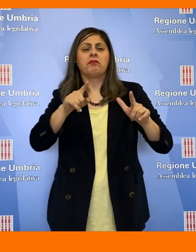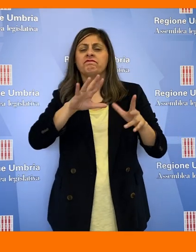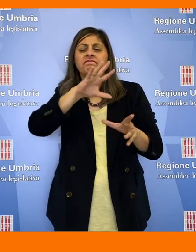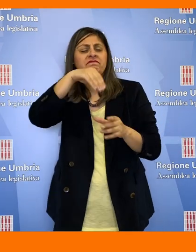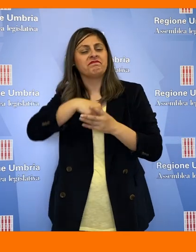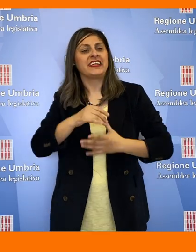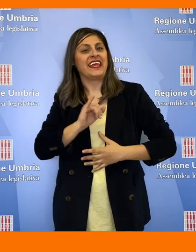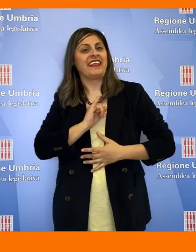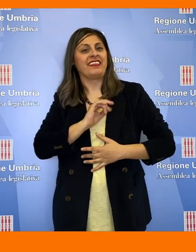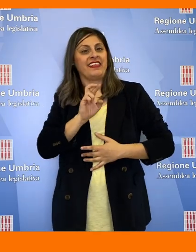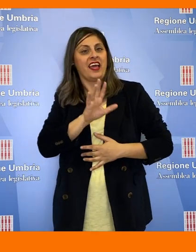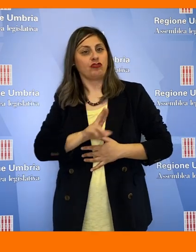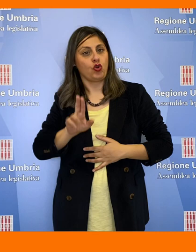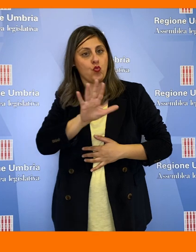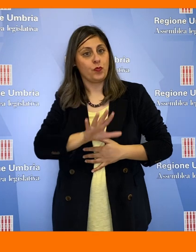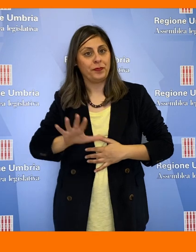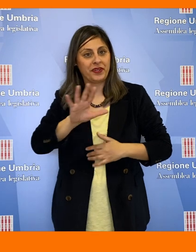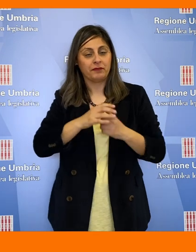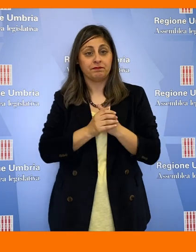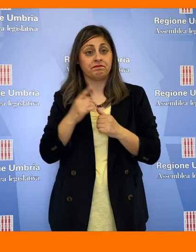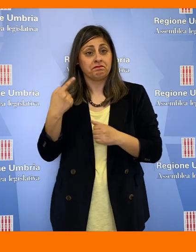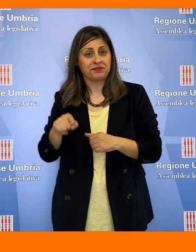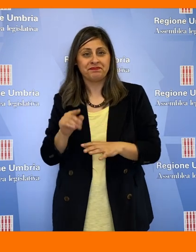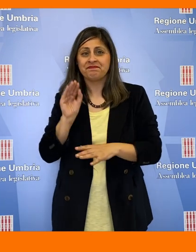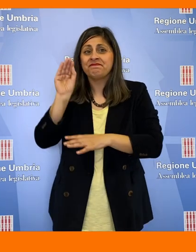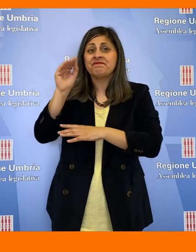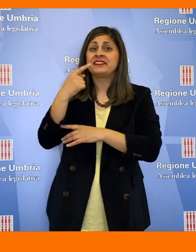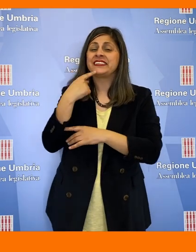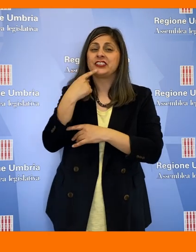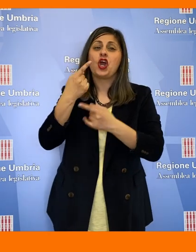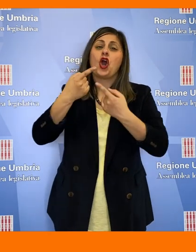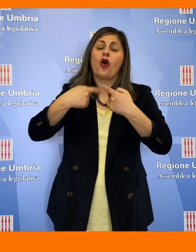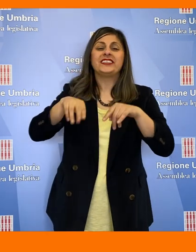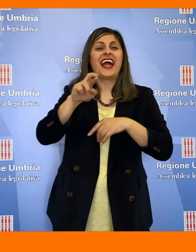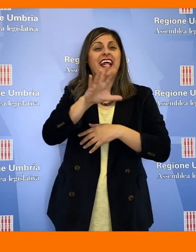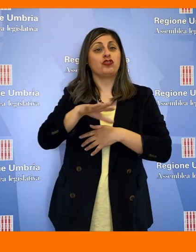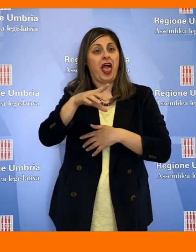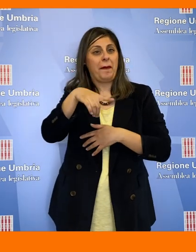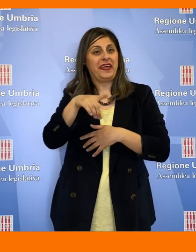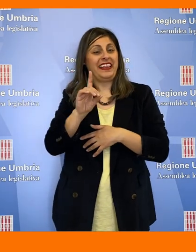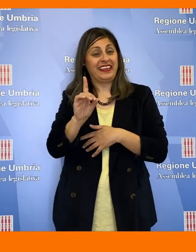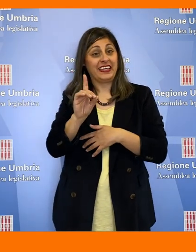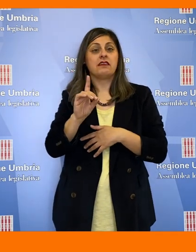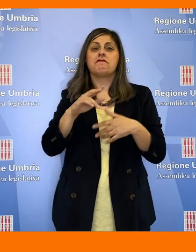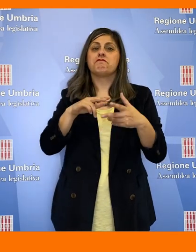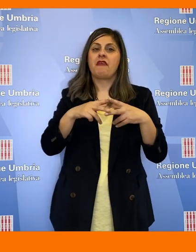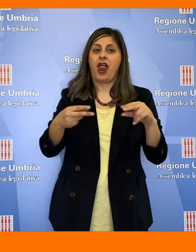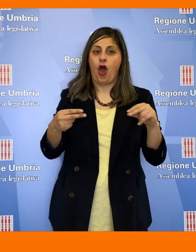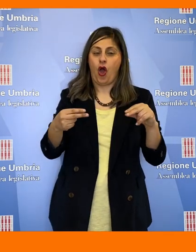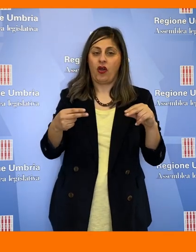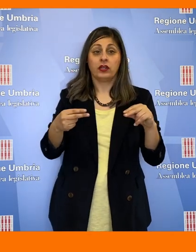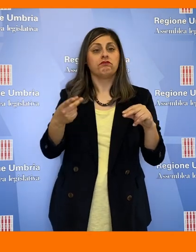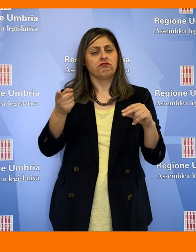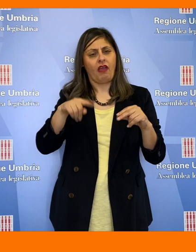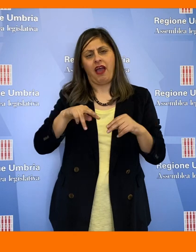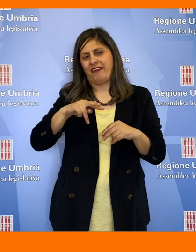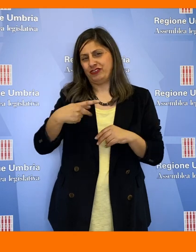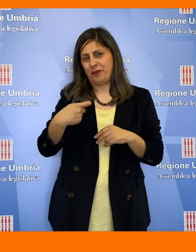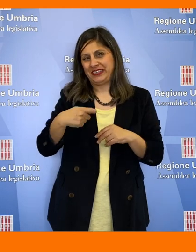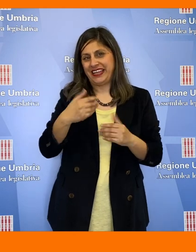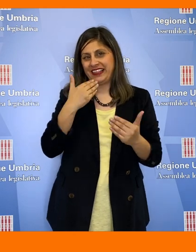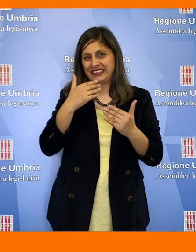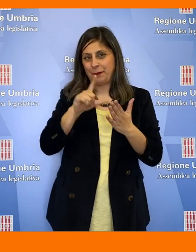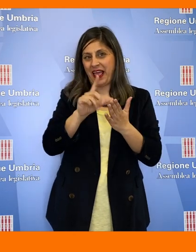che è parte fondante dell'identità della nostra Regione. Lo chiede la consigliera regionale del Partito Democratico, Simona Meloni,